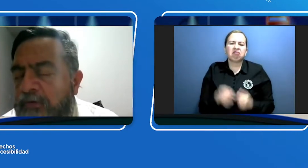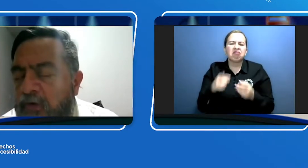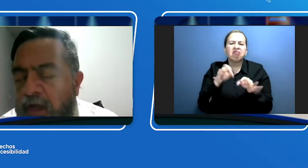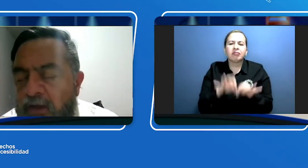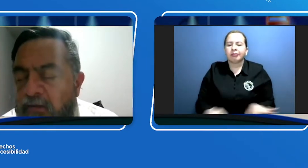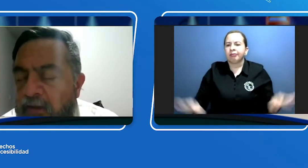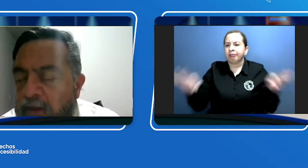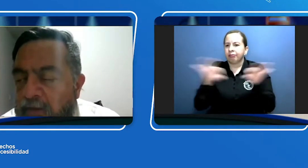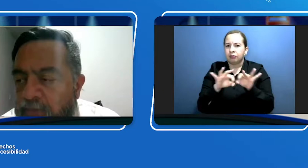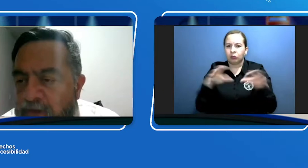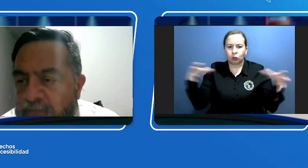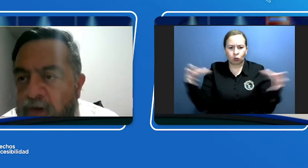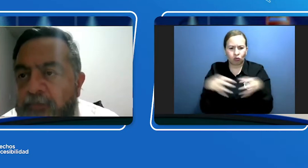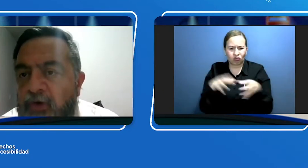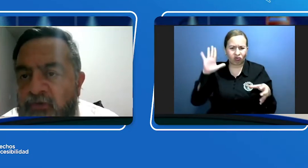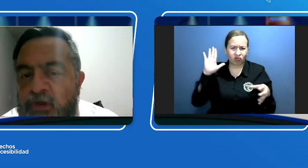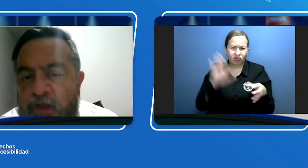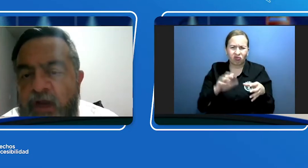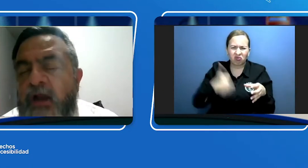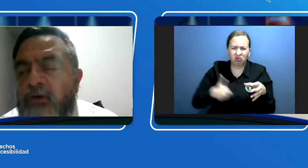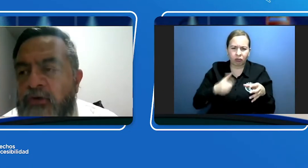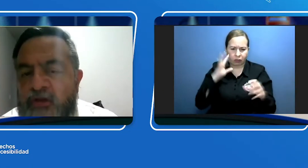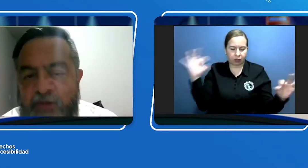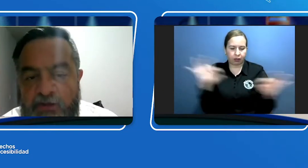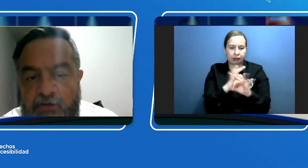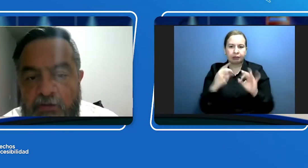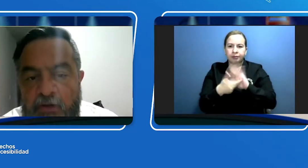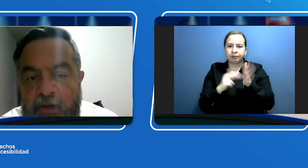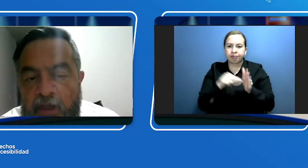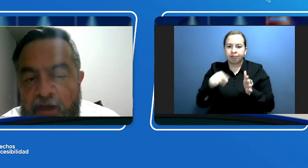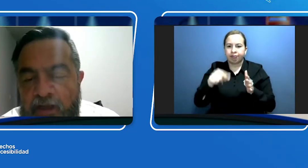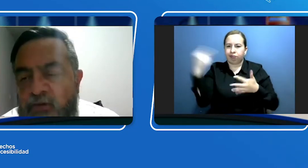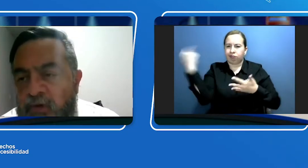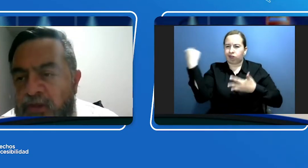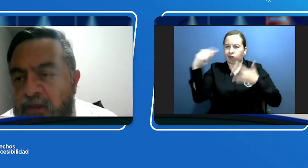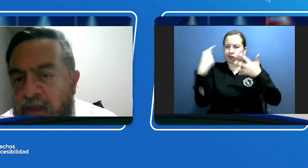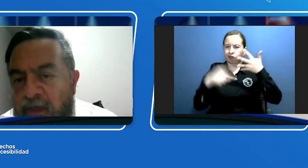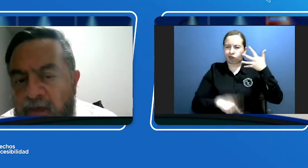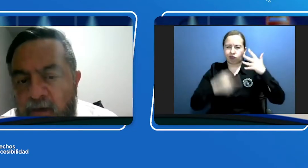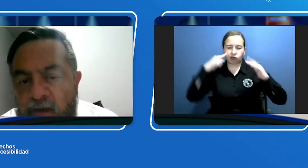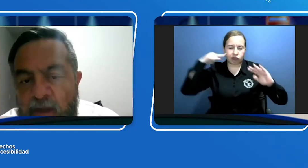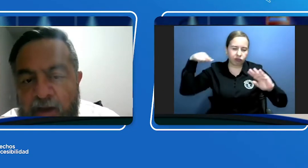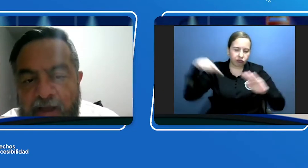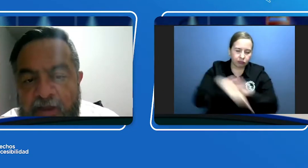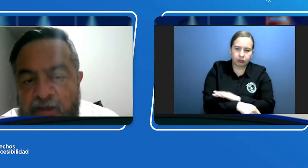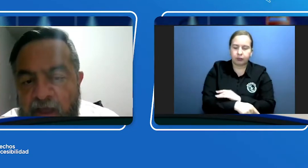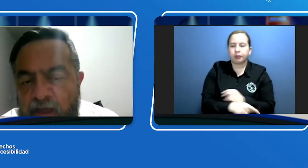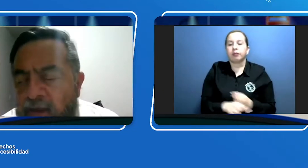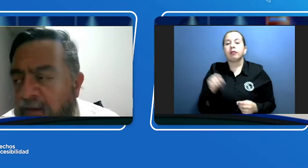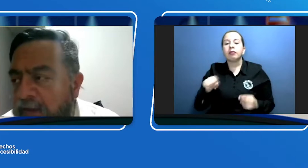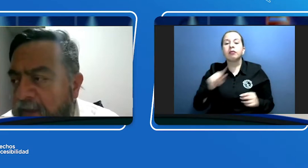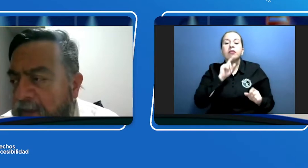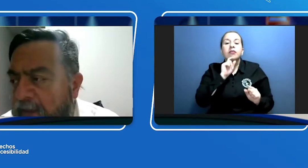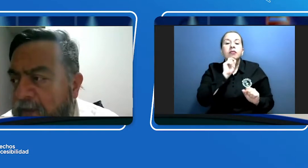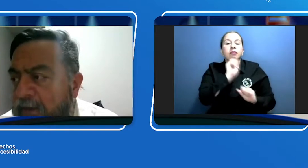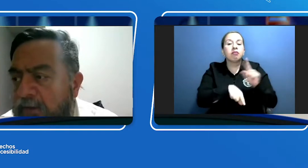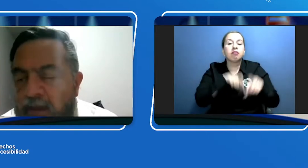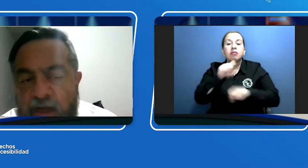focales, pues es poder profundizar en algunos aspectos. Las encuestas tienen la ventaja de que dan